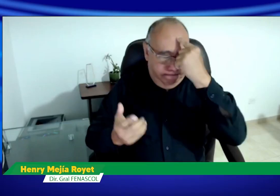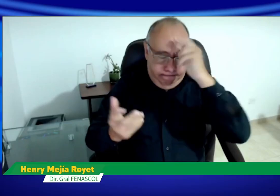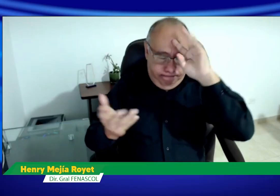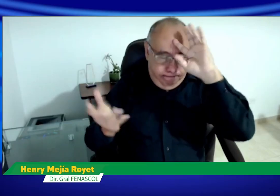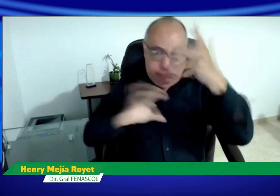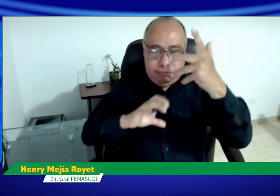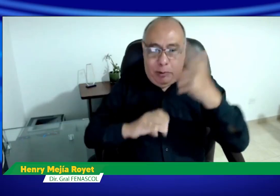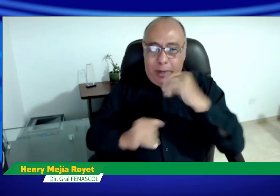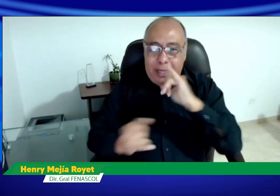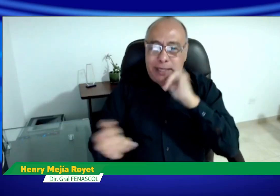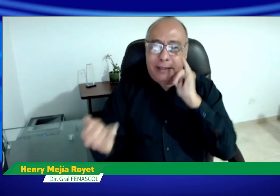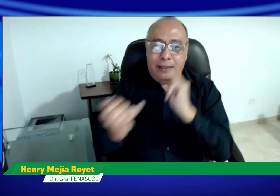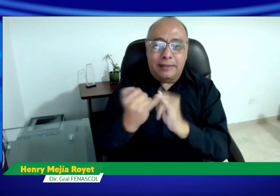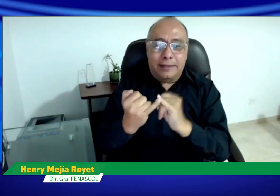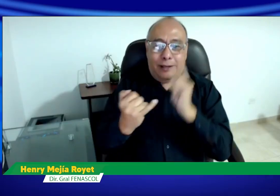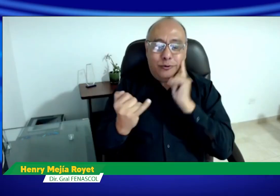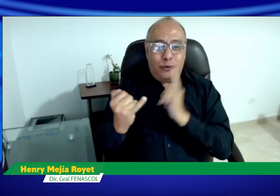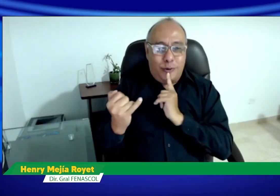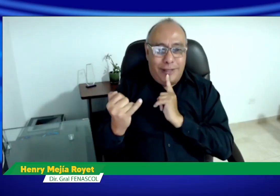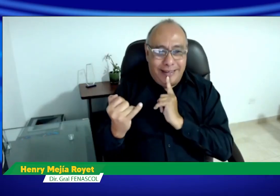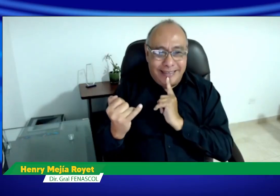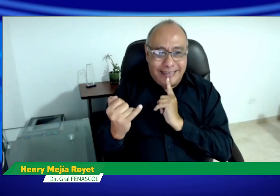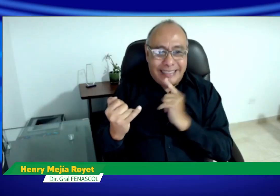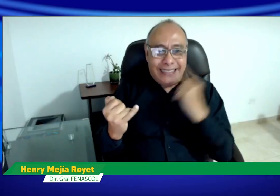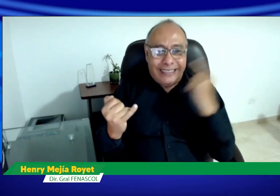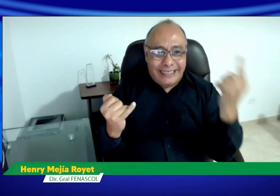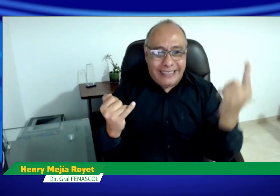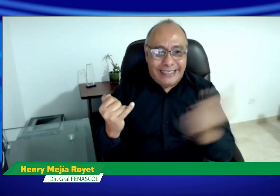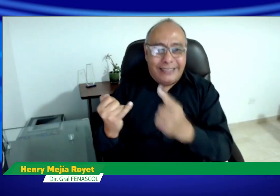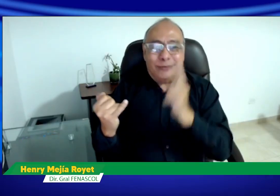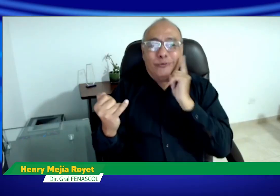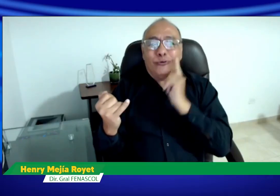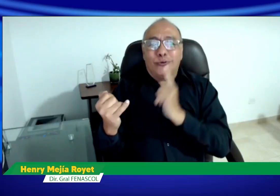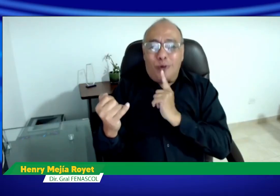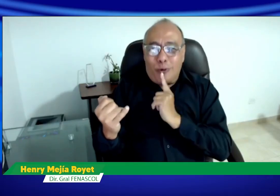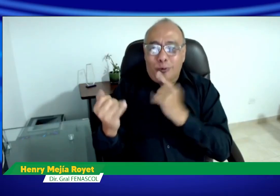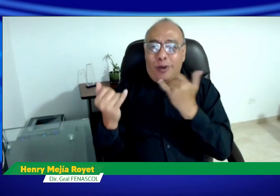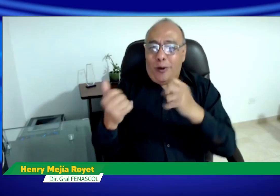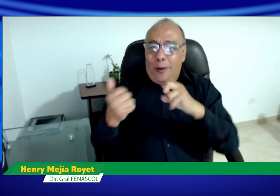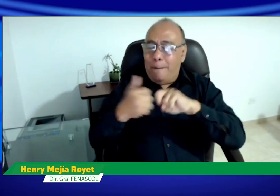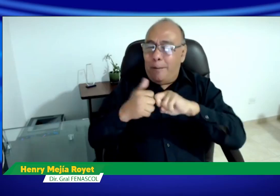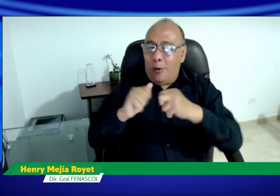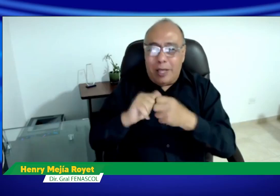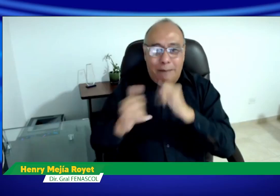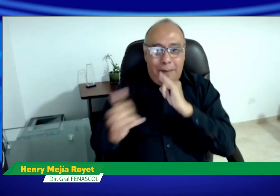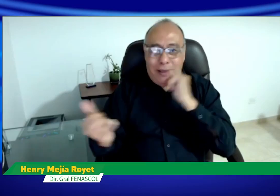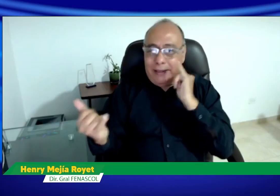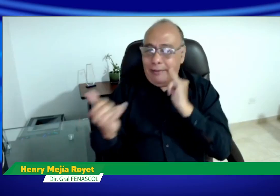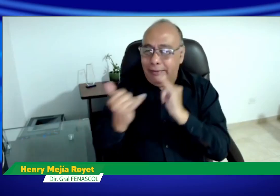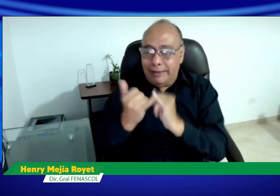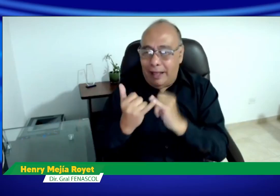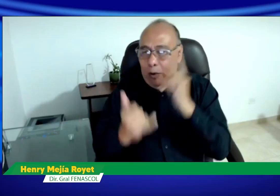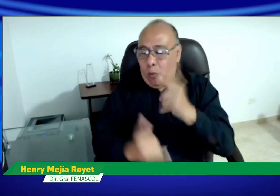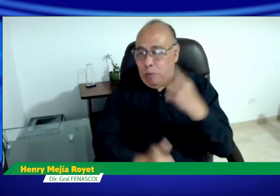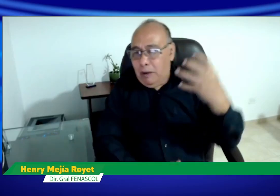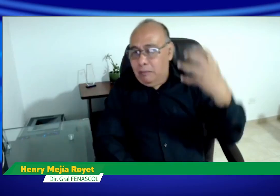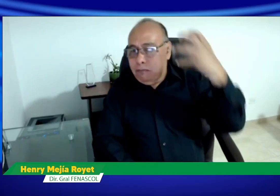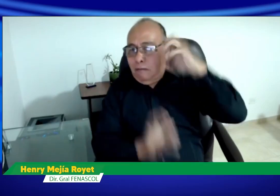prohibía el uso de la lengua de señas y esto creaba también ese shock de identidad en la persona sorda, como qué identidad desarrolla,